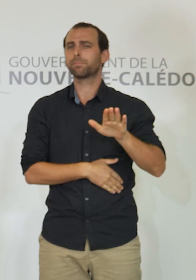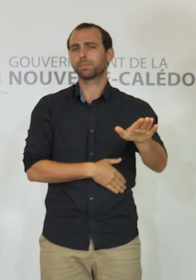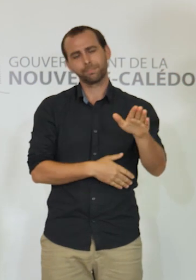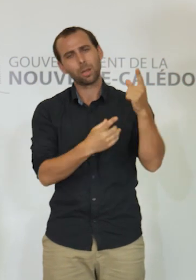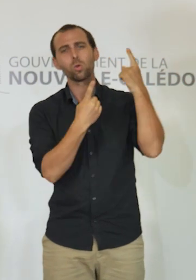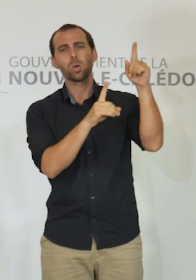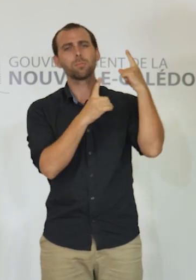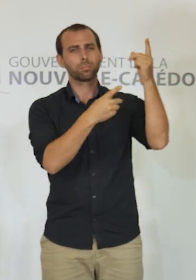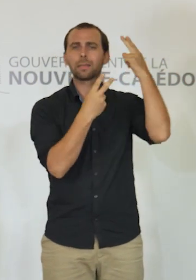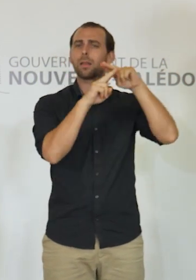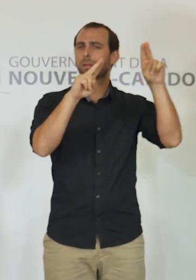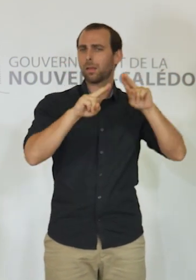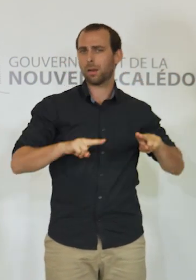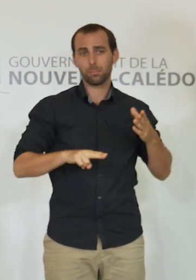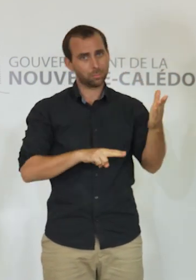jusqu'à la sortie de la crise.